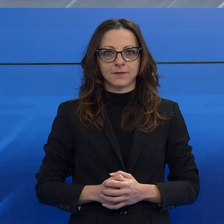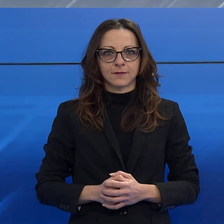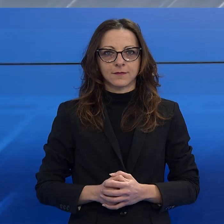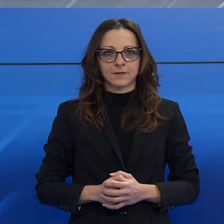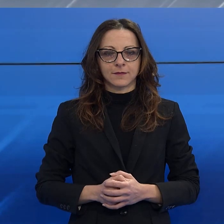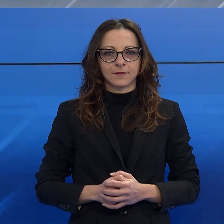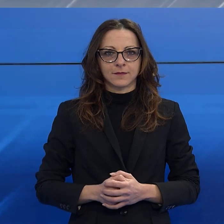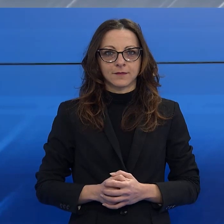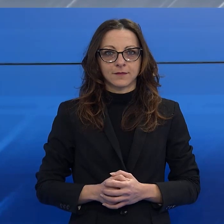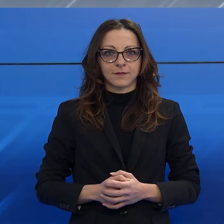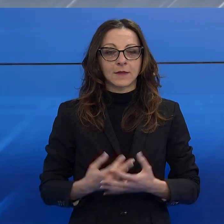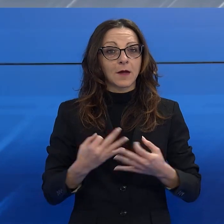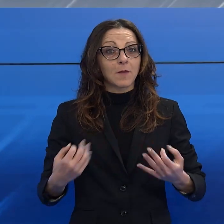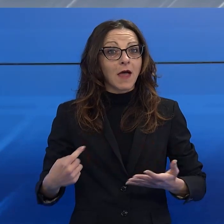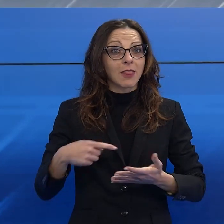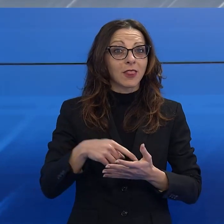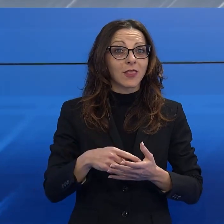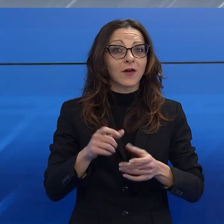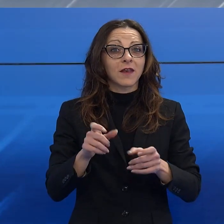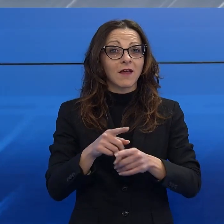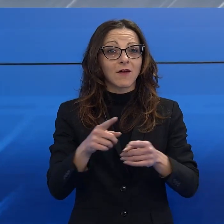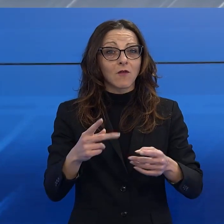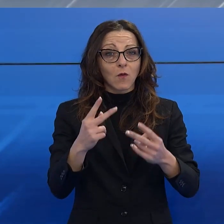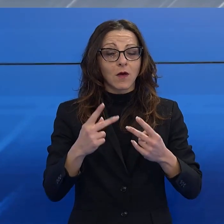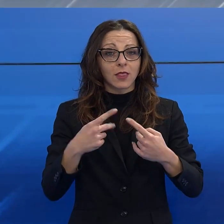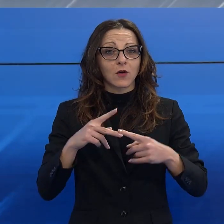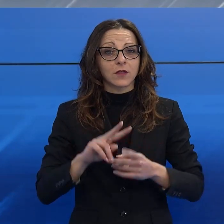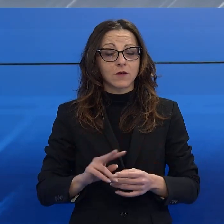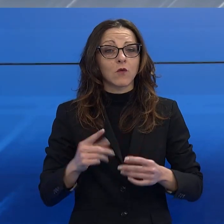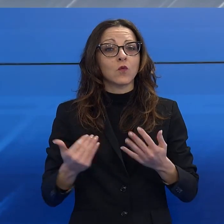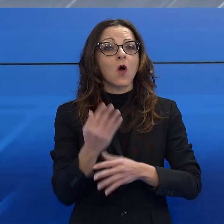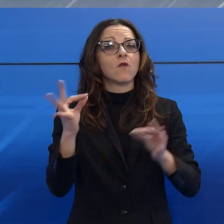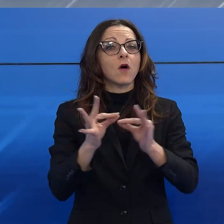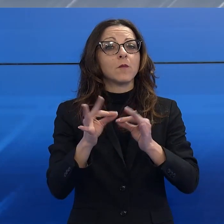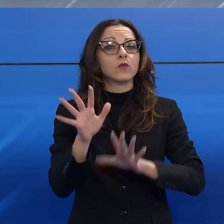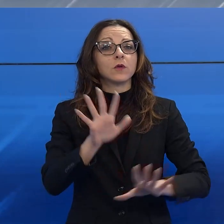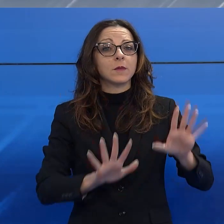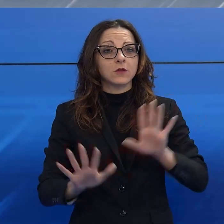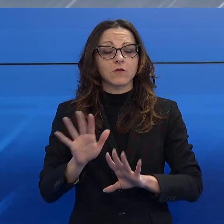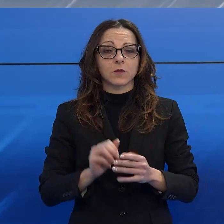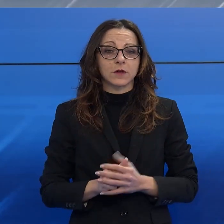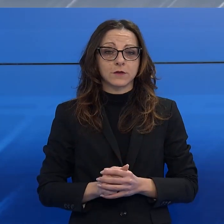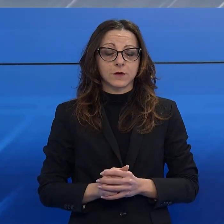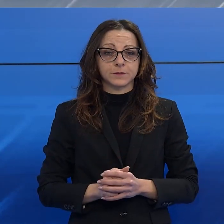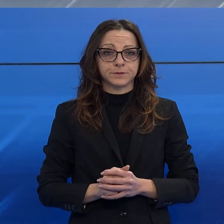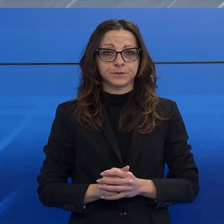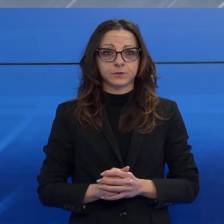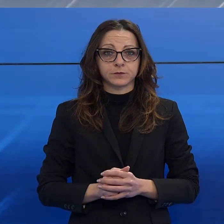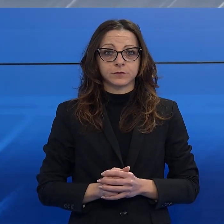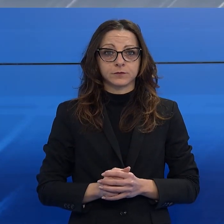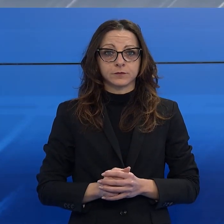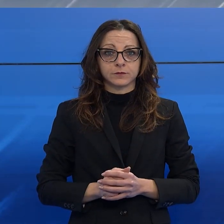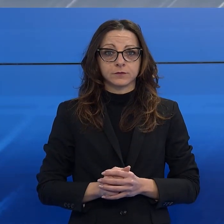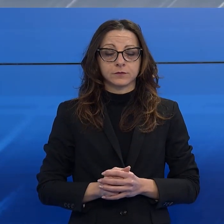Ben trovati spettatrici e spettatori a questo nuovo appuntamento con l'informazione di Noi TV. Apriamo con la